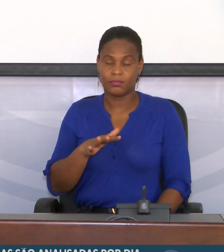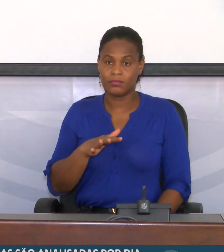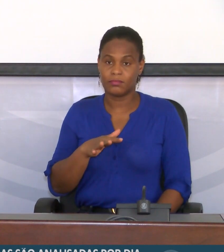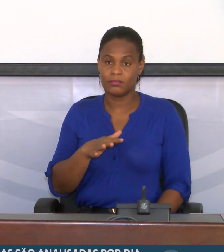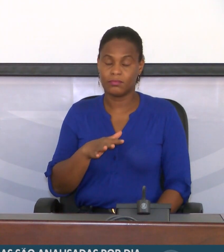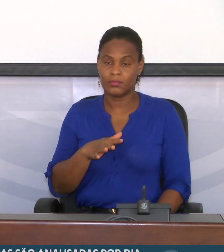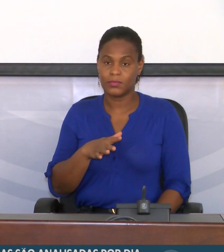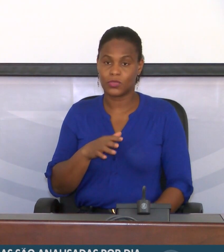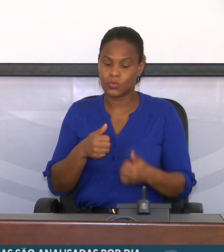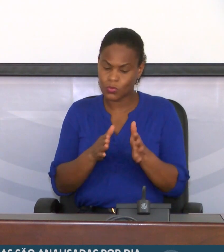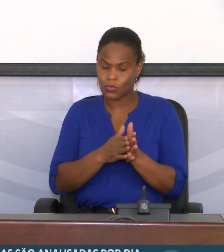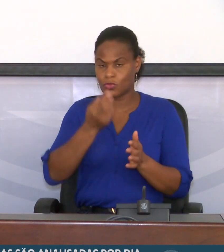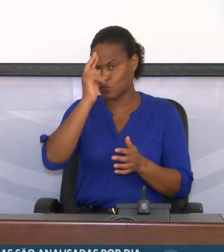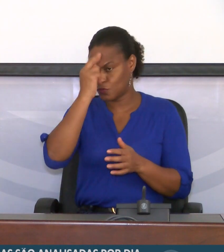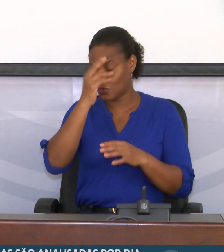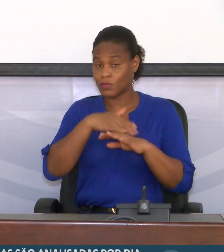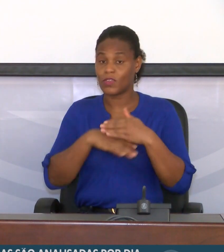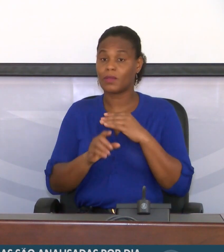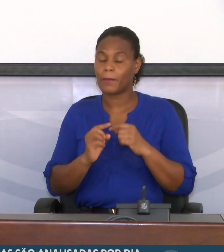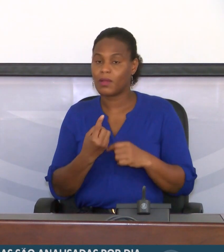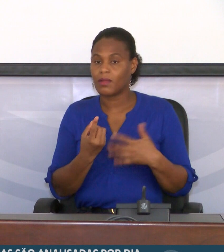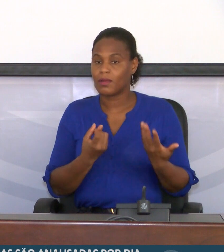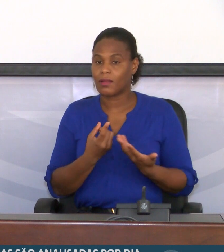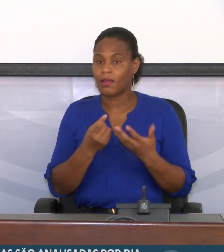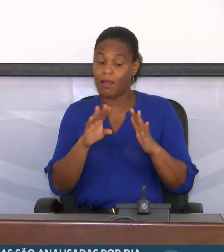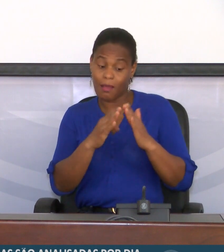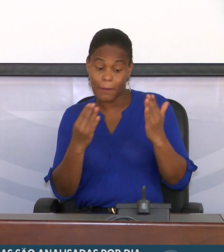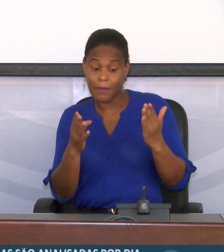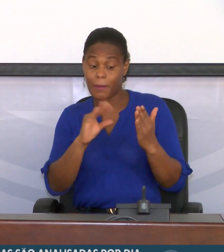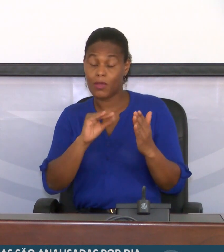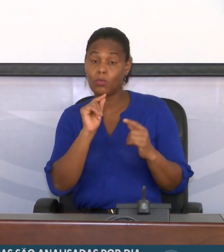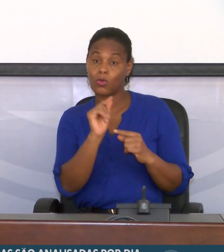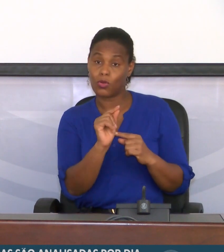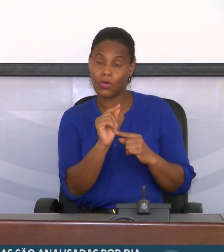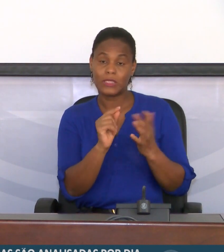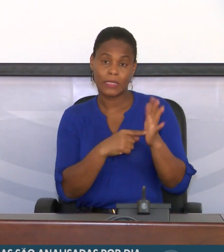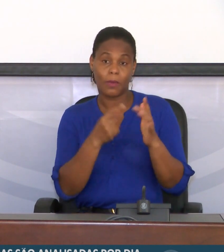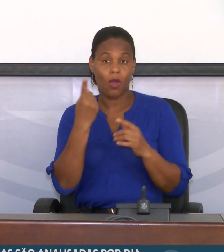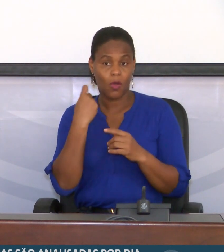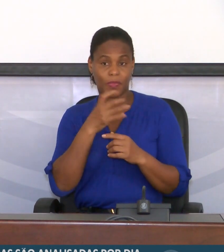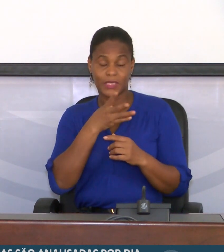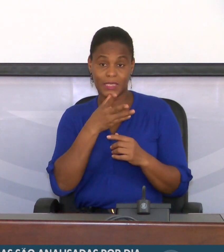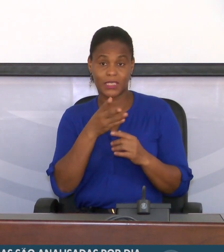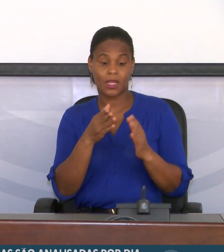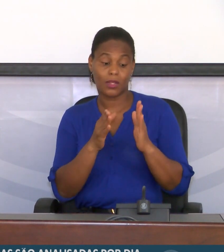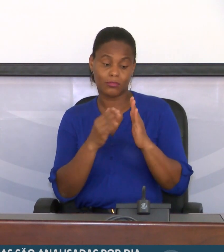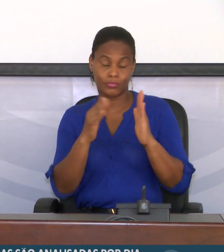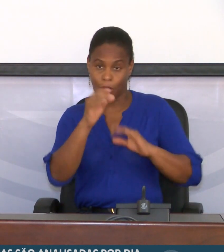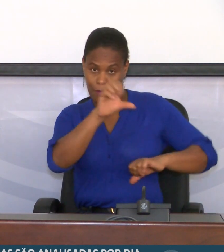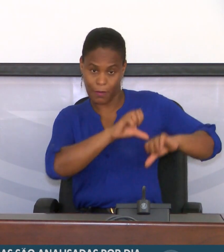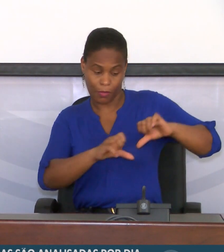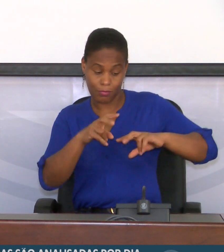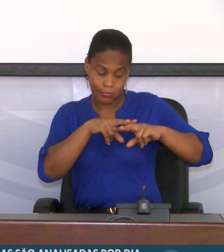a incitar todos os esforços no sentido de abrirmos mais um ponto, como eu disse ontem, mais um ponto de diagnóstico